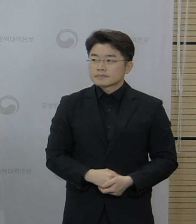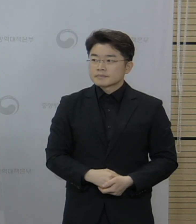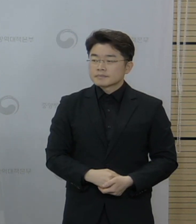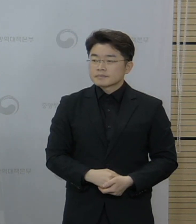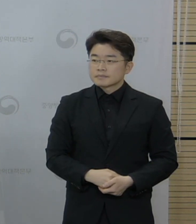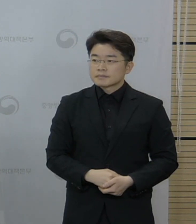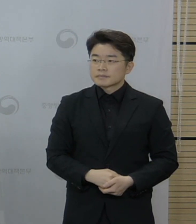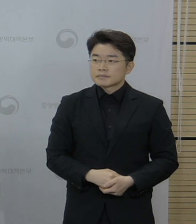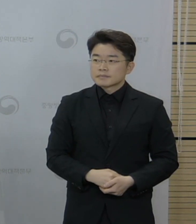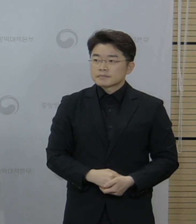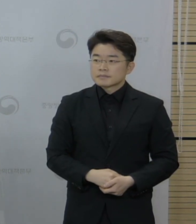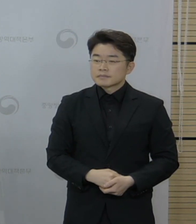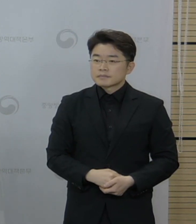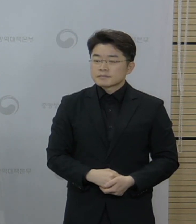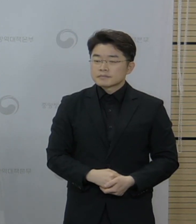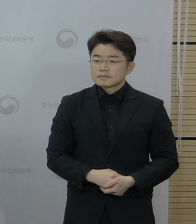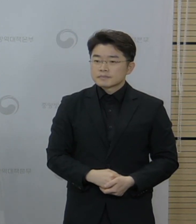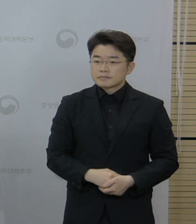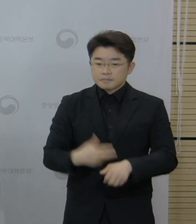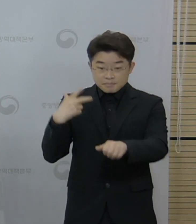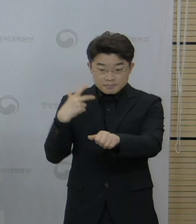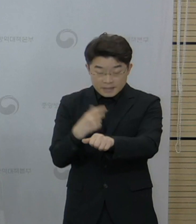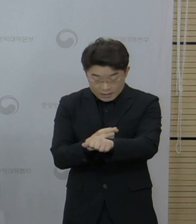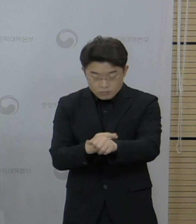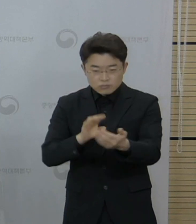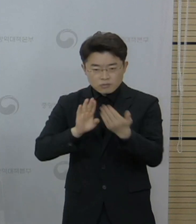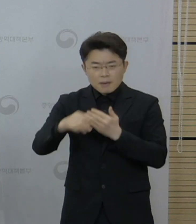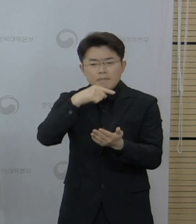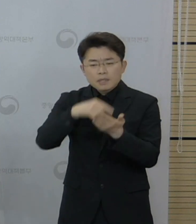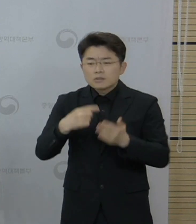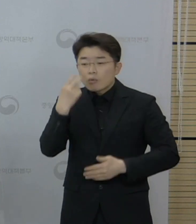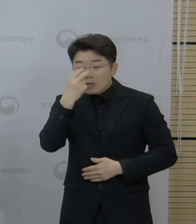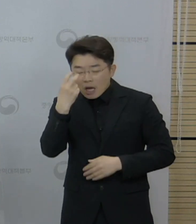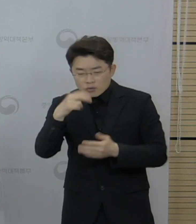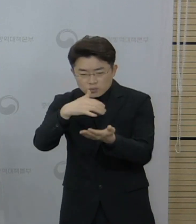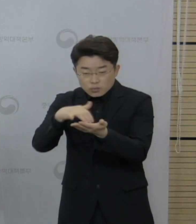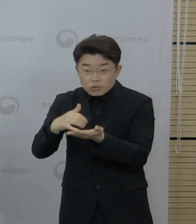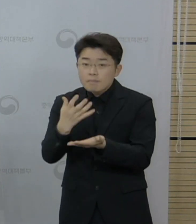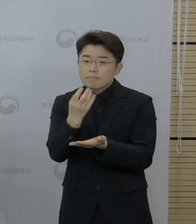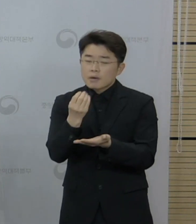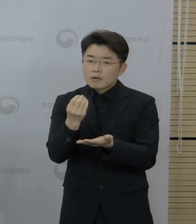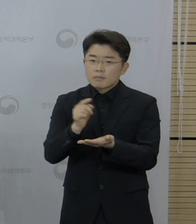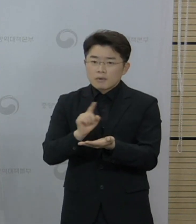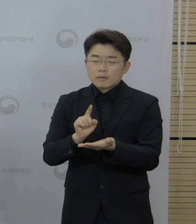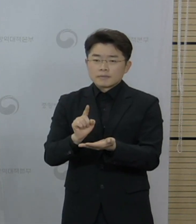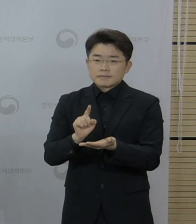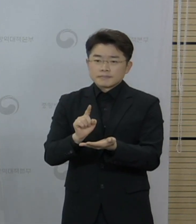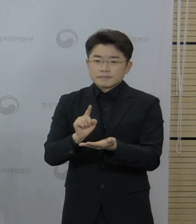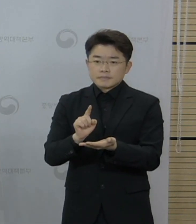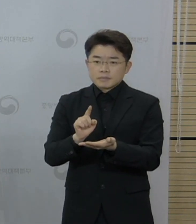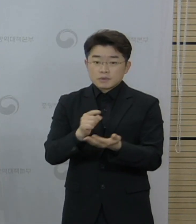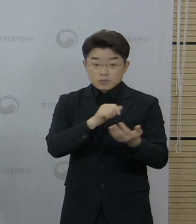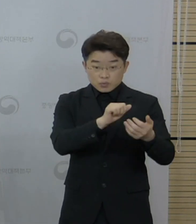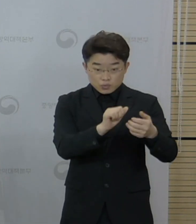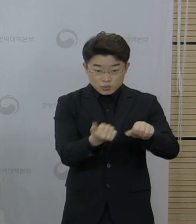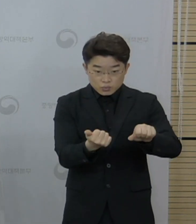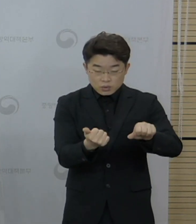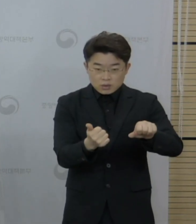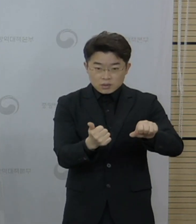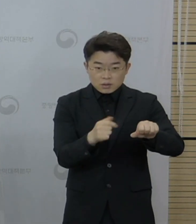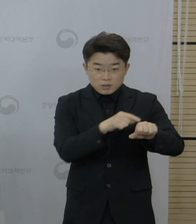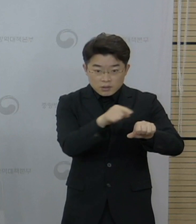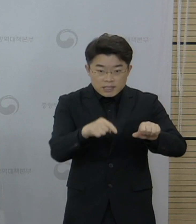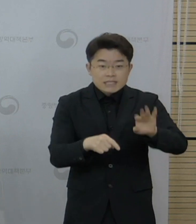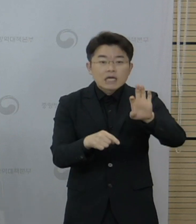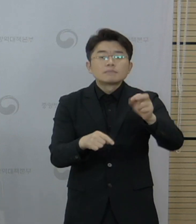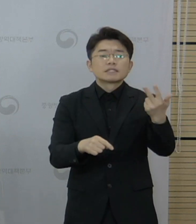현재까지 피해조사반을 통해서 심의가 이루어진 부분 사망 사례에 있어서는 신고는